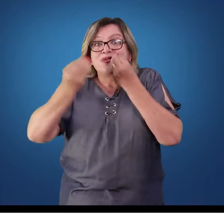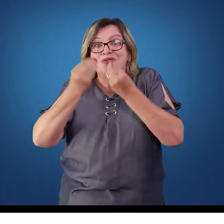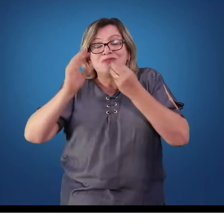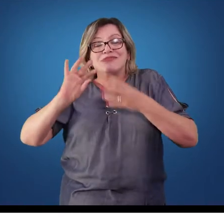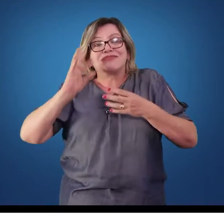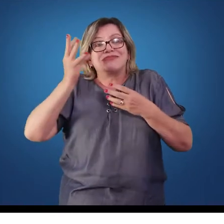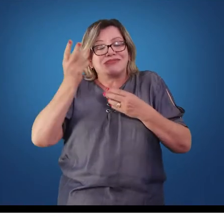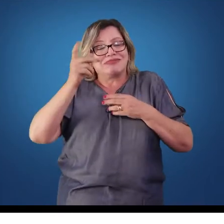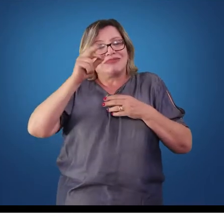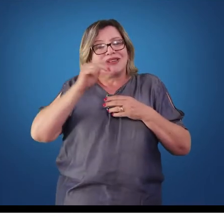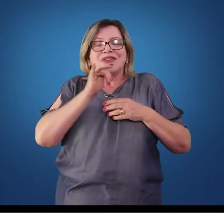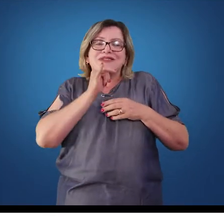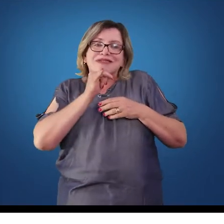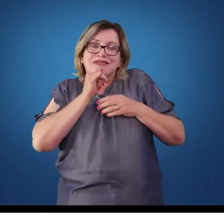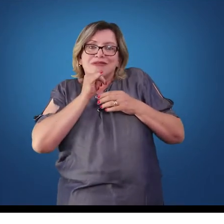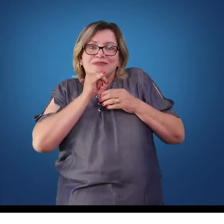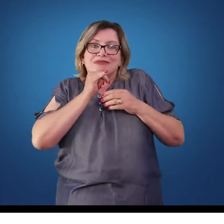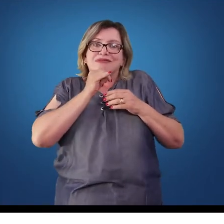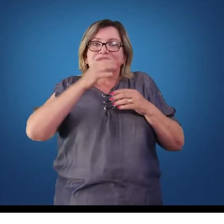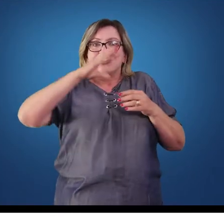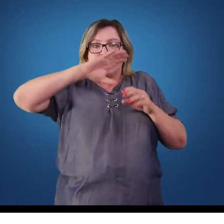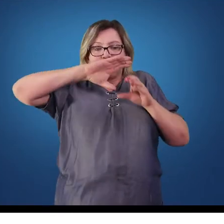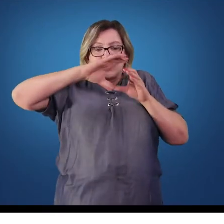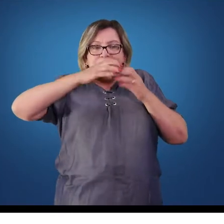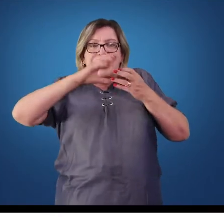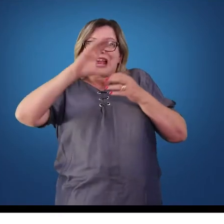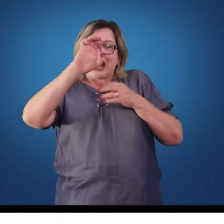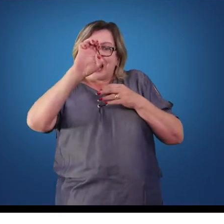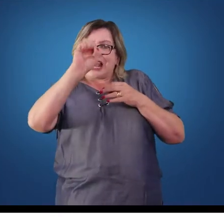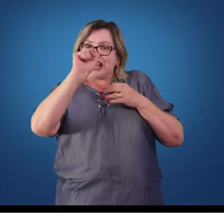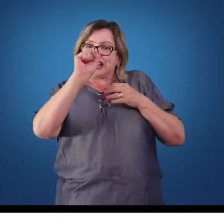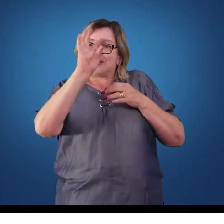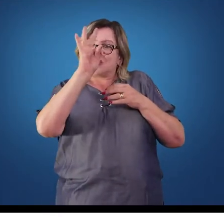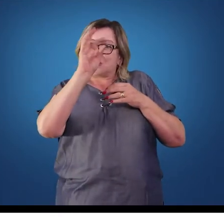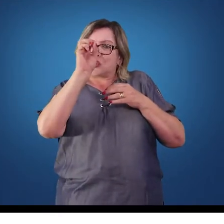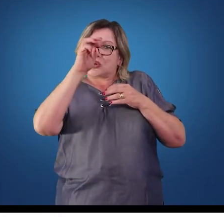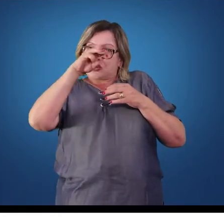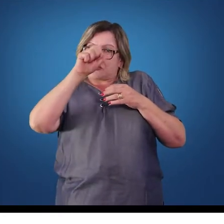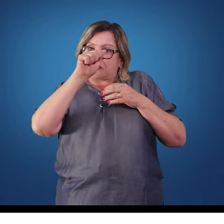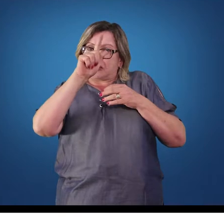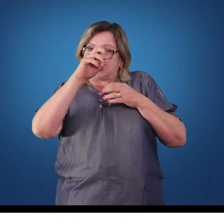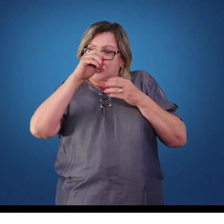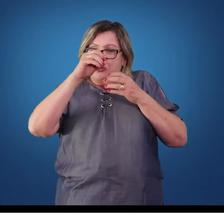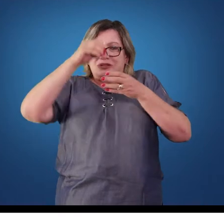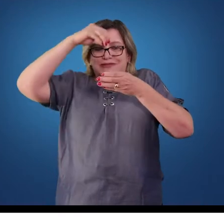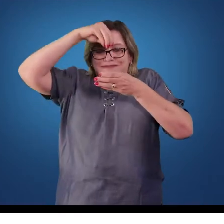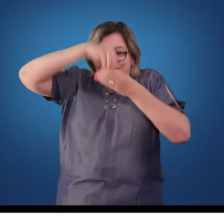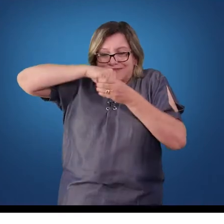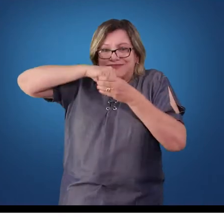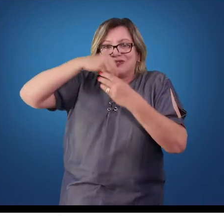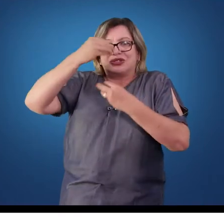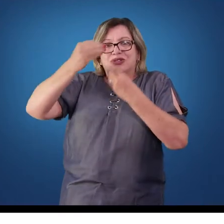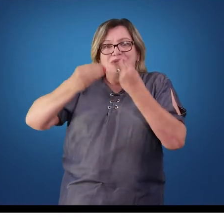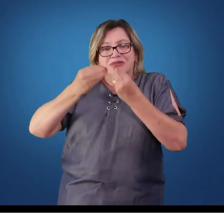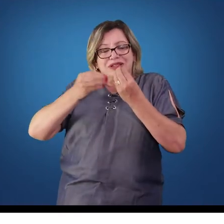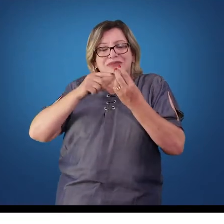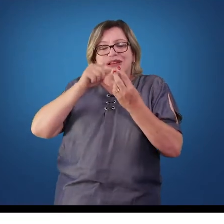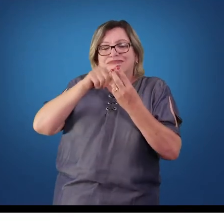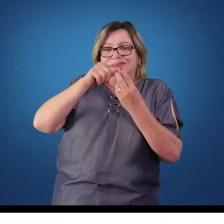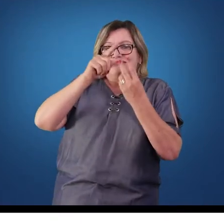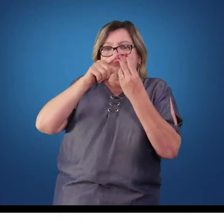o estômago. Como foi mencionado anteriormente, os alimentos são constituídos por carboidratos, proteínas e gordura.